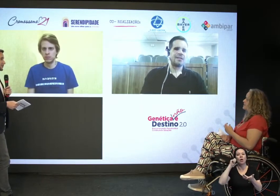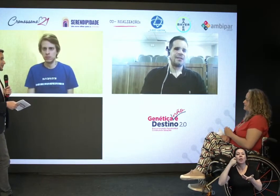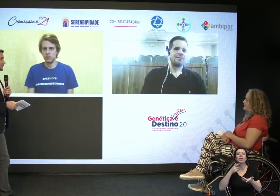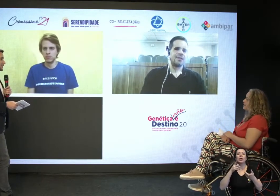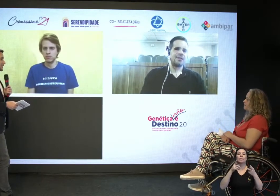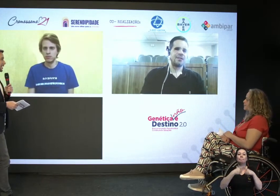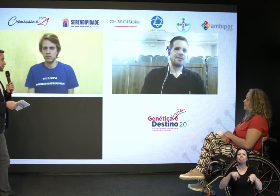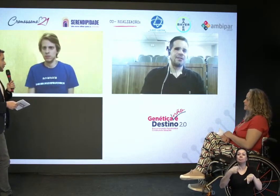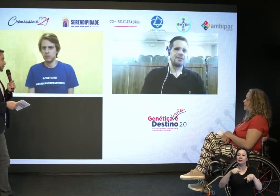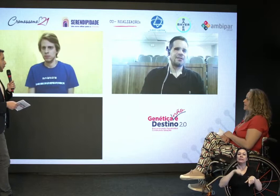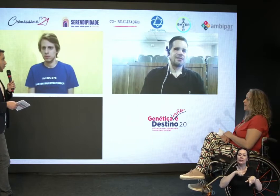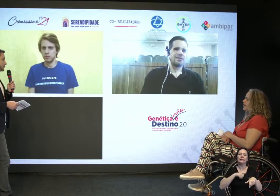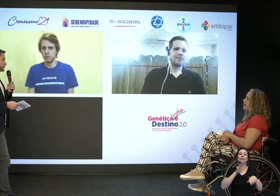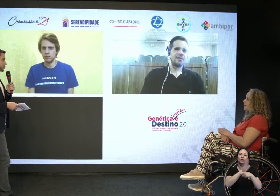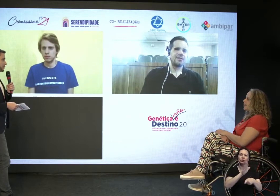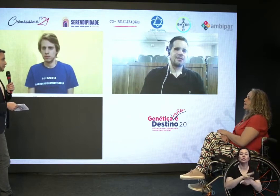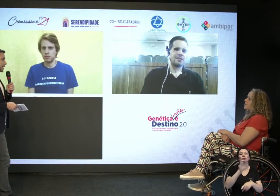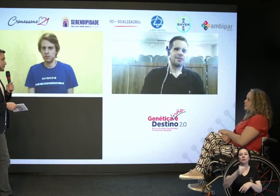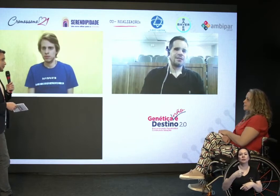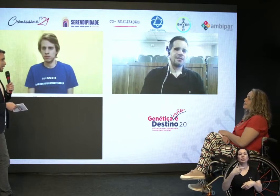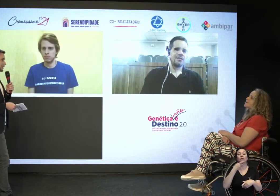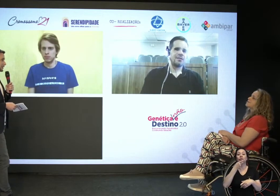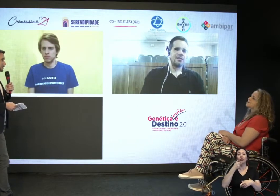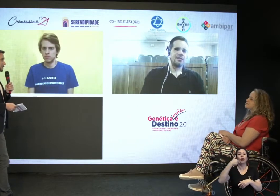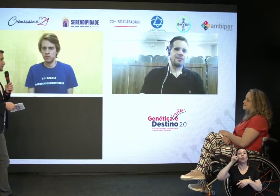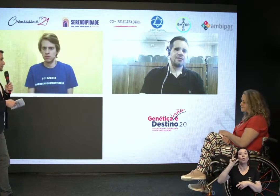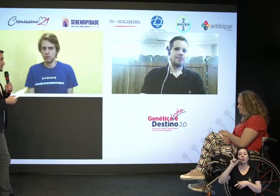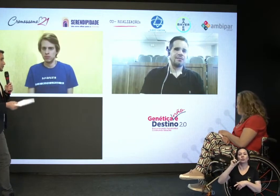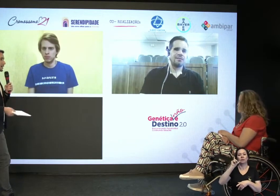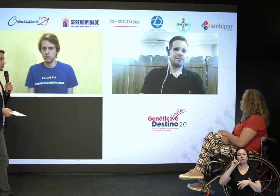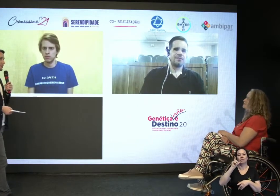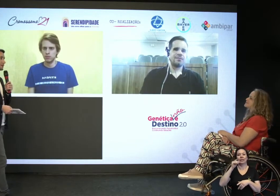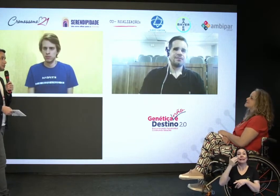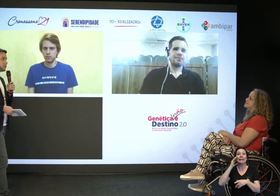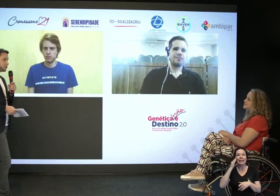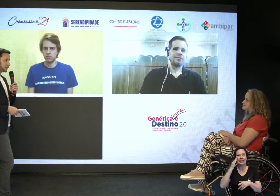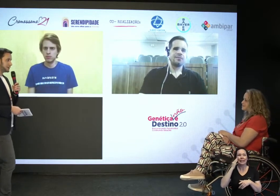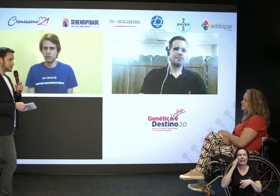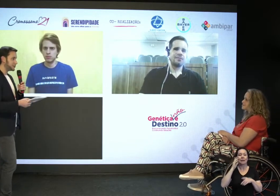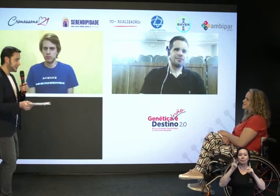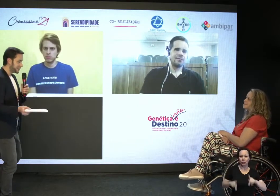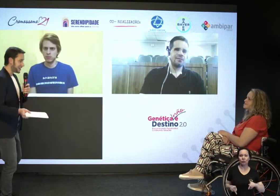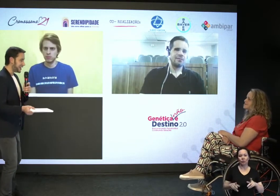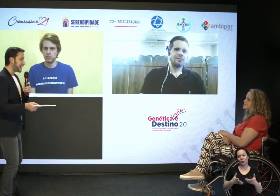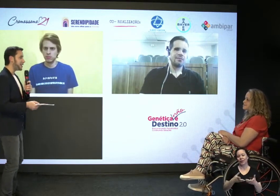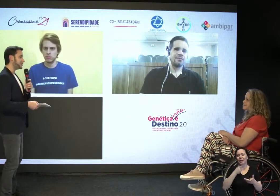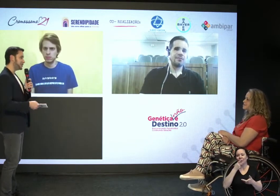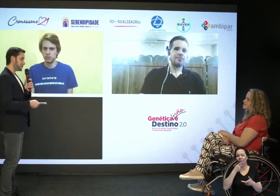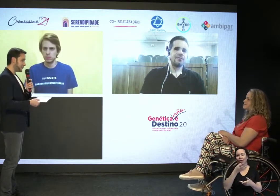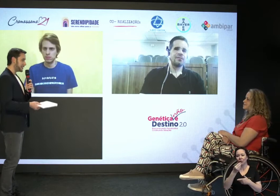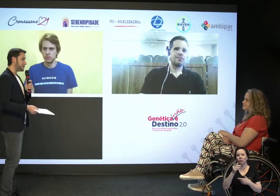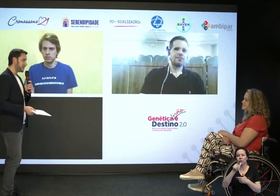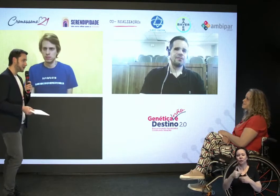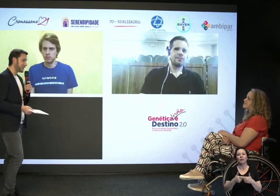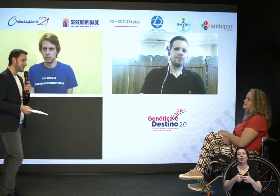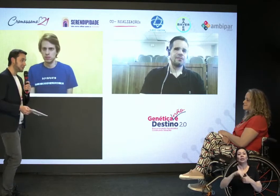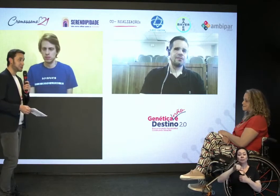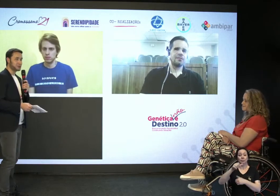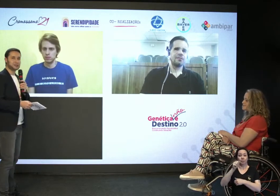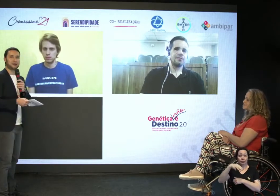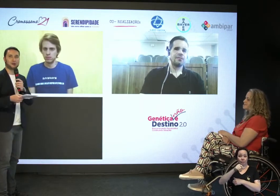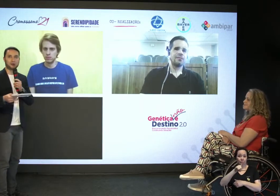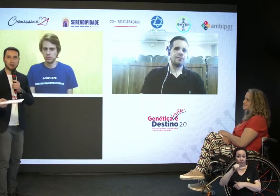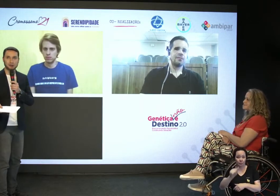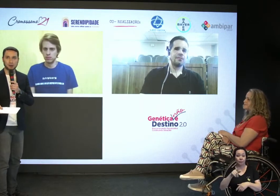tenha esse intercâmbio. A gente falou ontem sobre lugar de fala, né, da gente entender esse lugar de fala. Quem muito fala isso é a Djamila Ribeiro, né, que